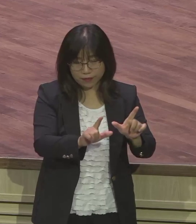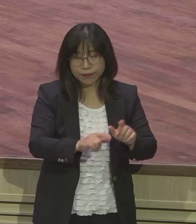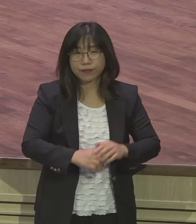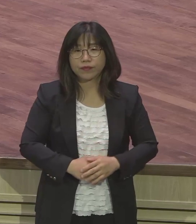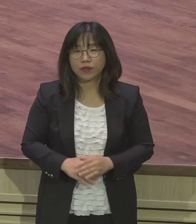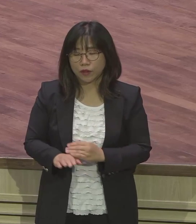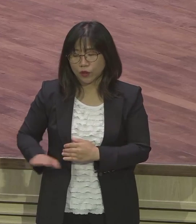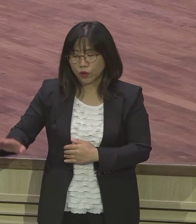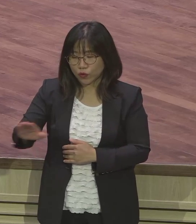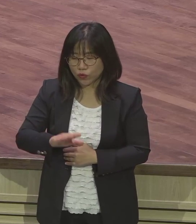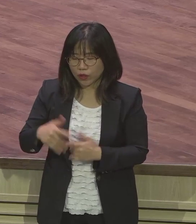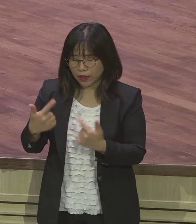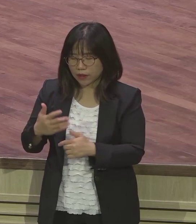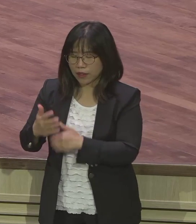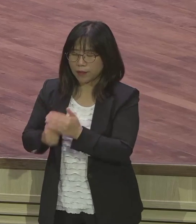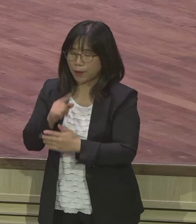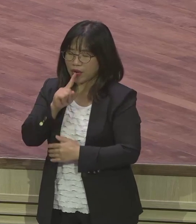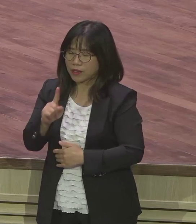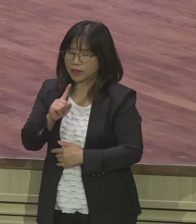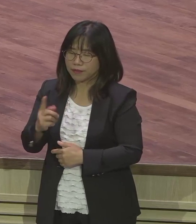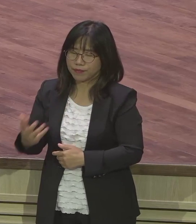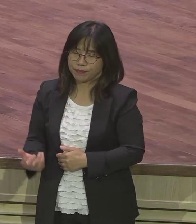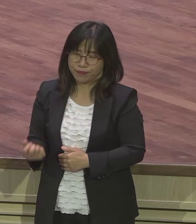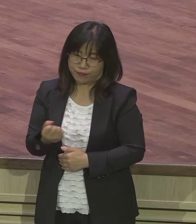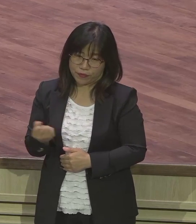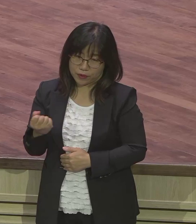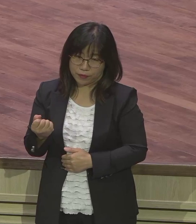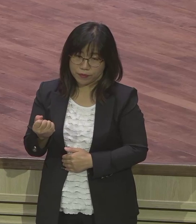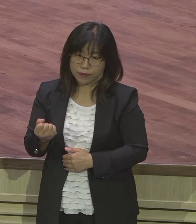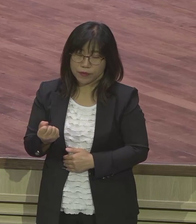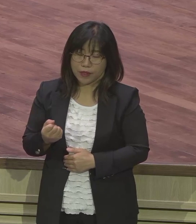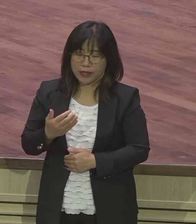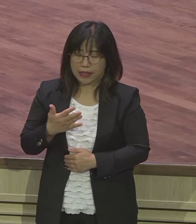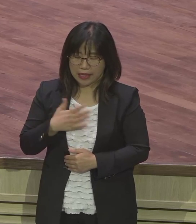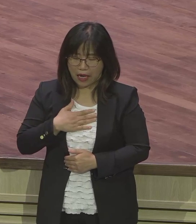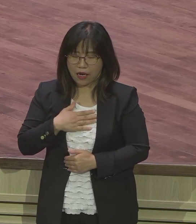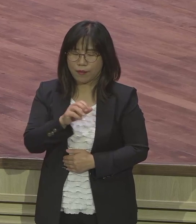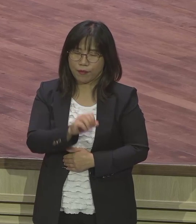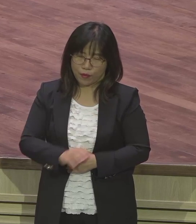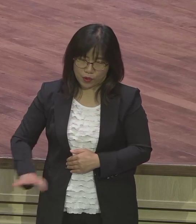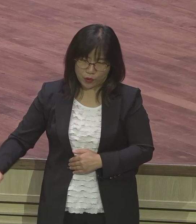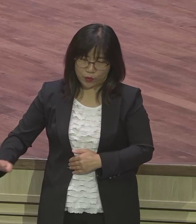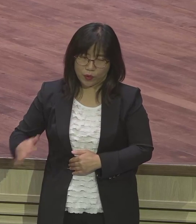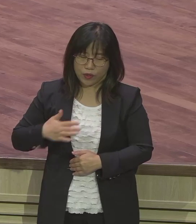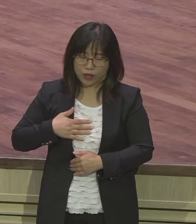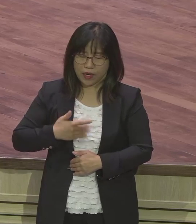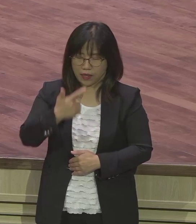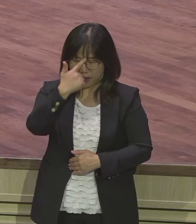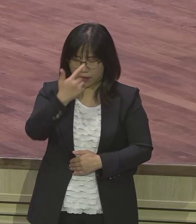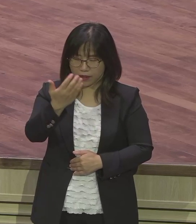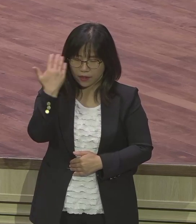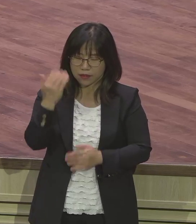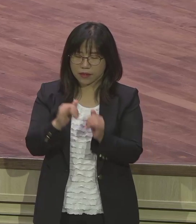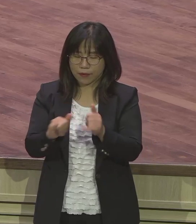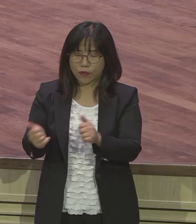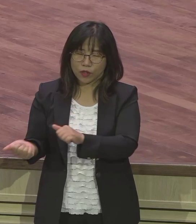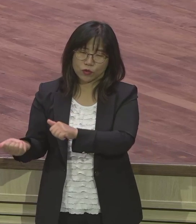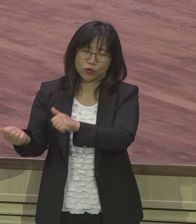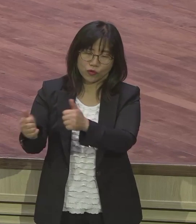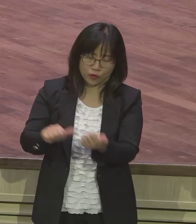우리는 그렇게 사는 게 아니고 우리는 우리는 나는 없고 나라는 옛사람은 죽고 나는 이제 새사람을 걷어왔다